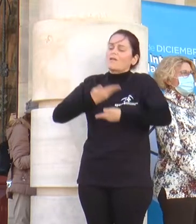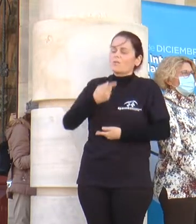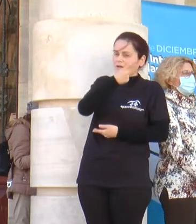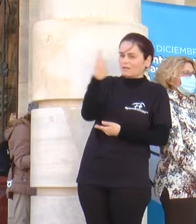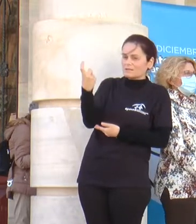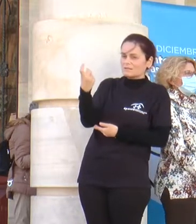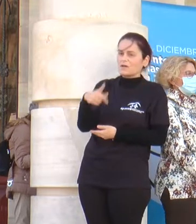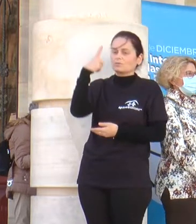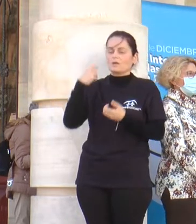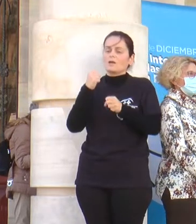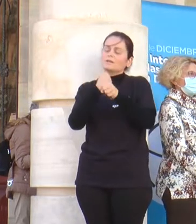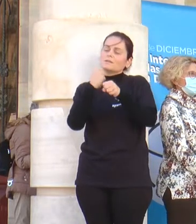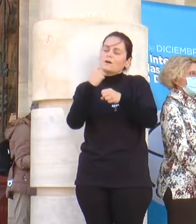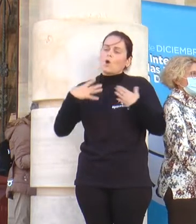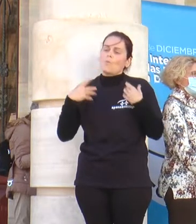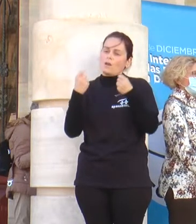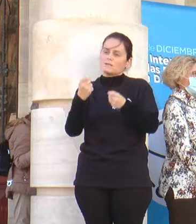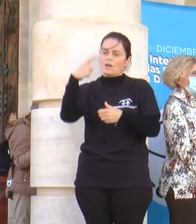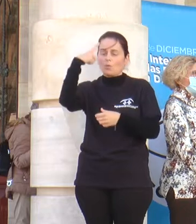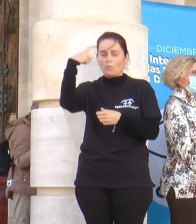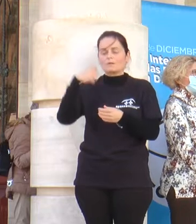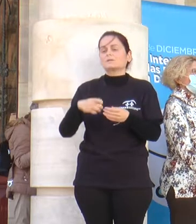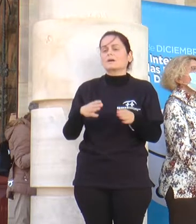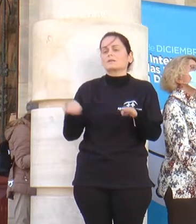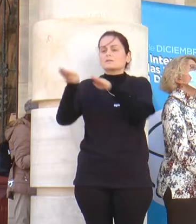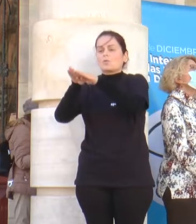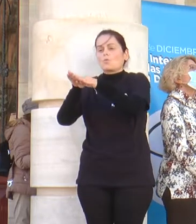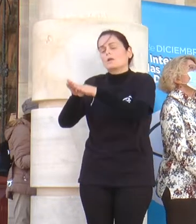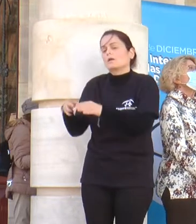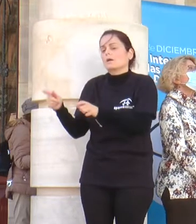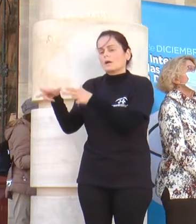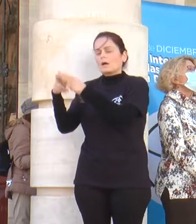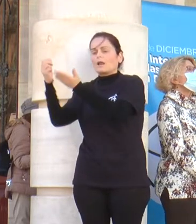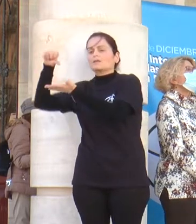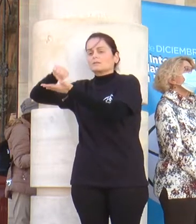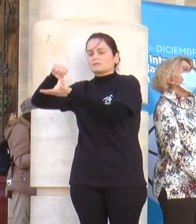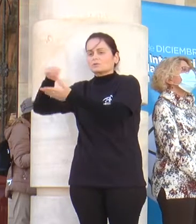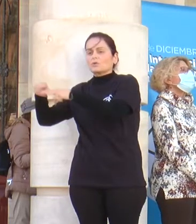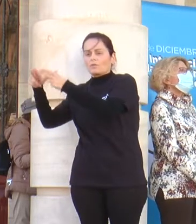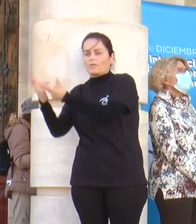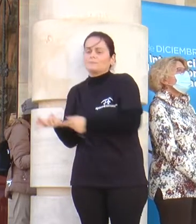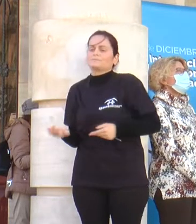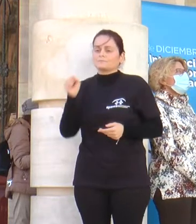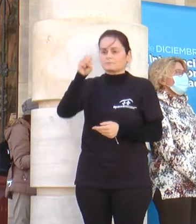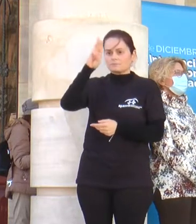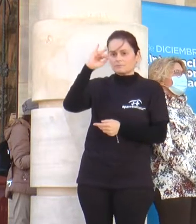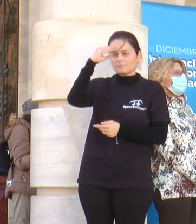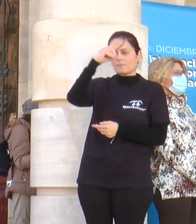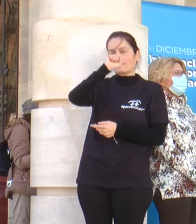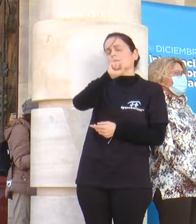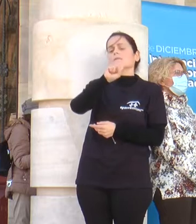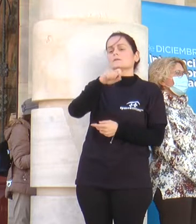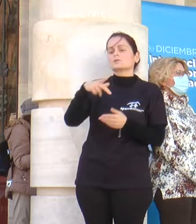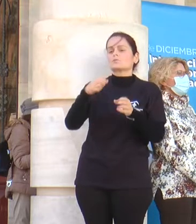salud mental es trabajar por el bienestar de la sociedad. Aportación de ápices. Las personas con problemas de salud mental somos personas